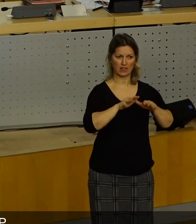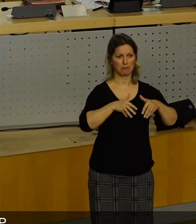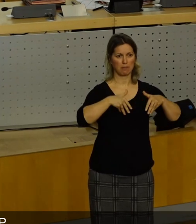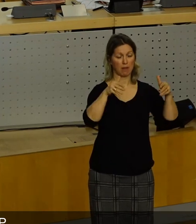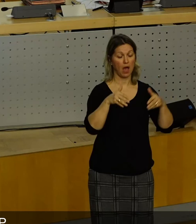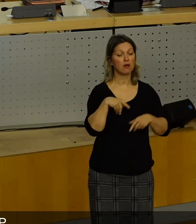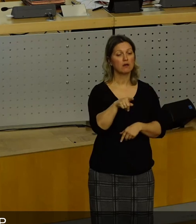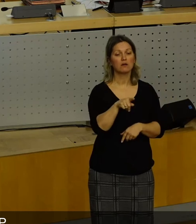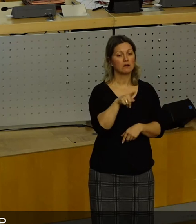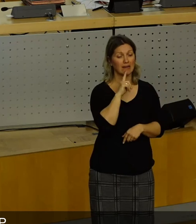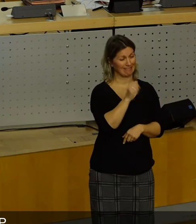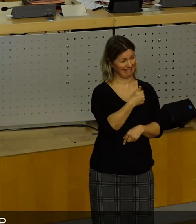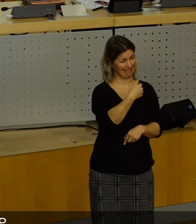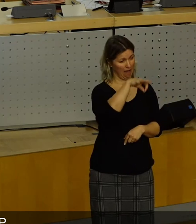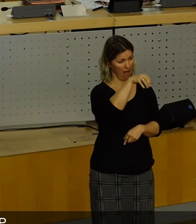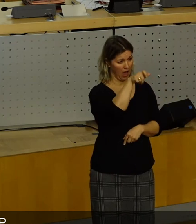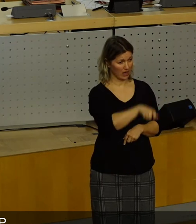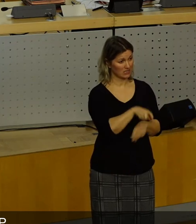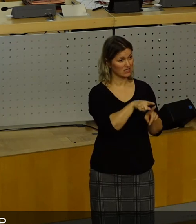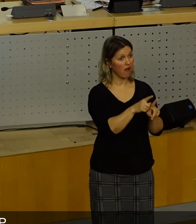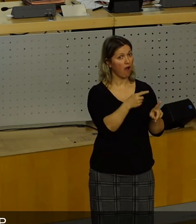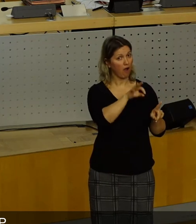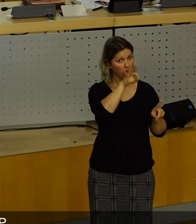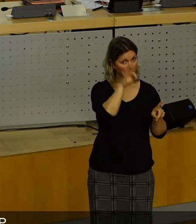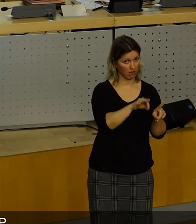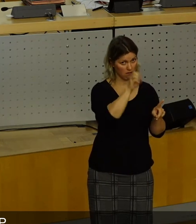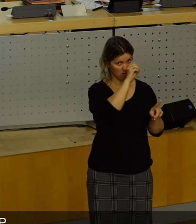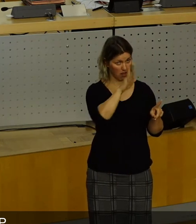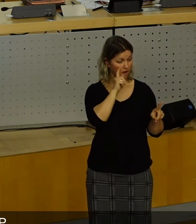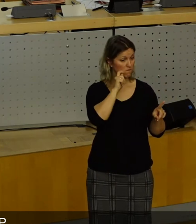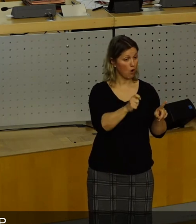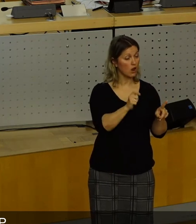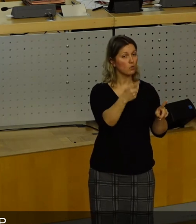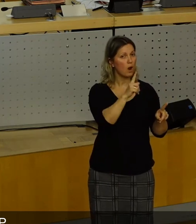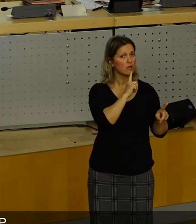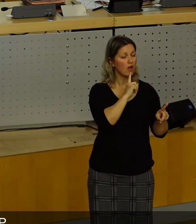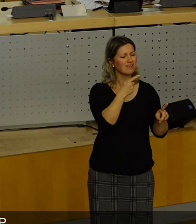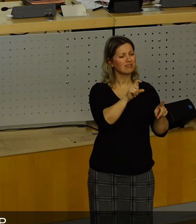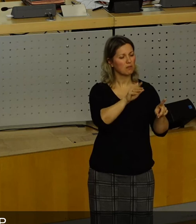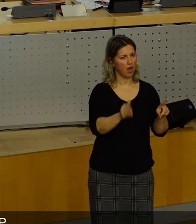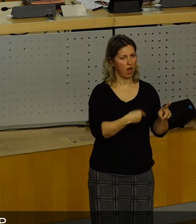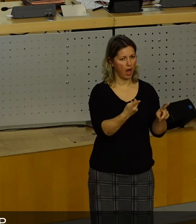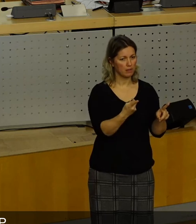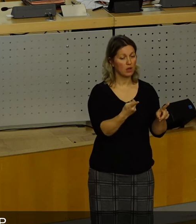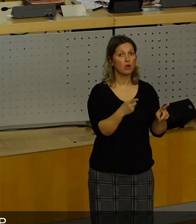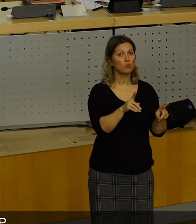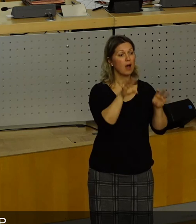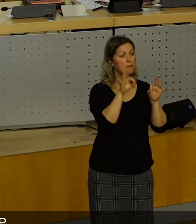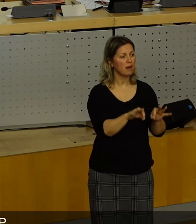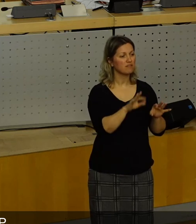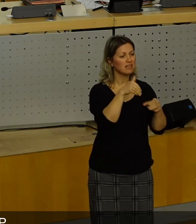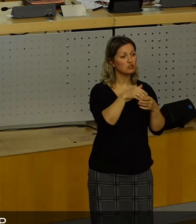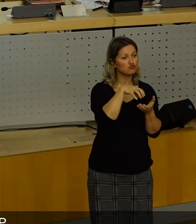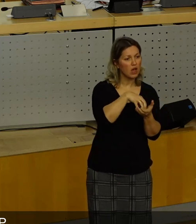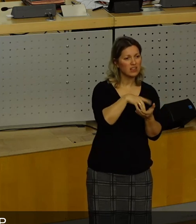über keinen einzigen dieser sehr konkret gemachten Vorschläge überhaupt sprechen. Sie wollen über das, was substanziell in